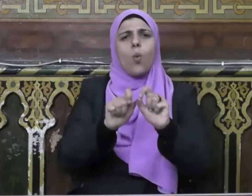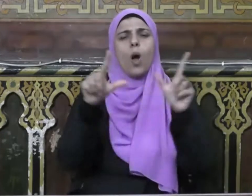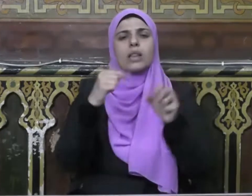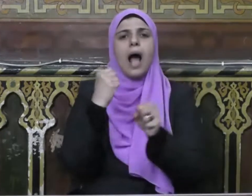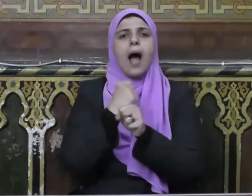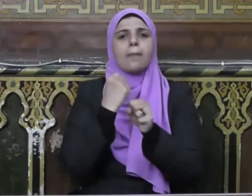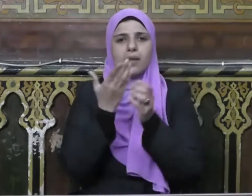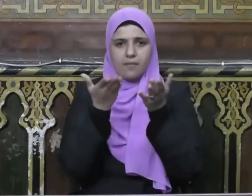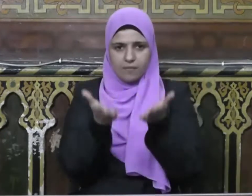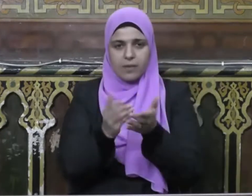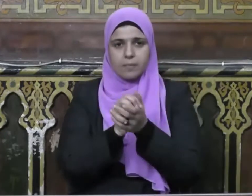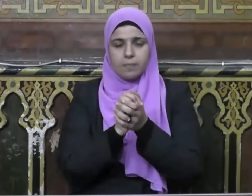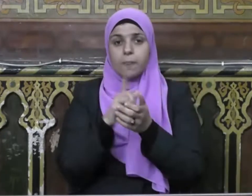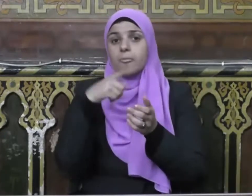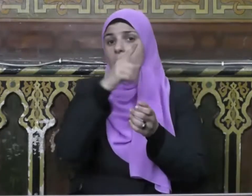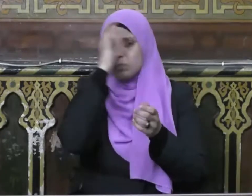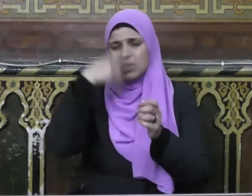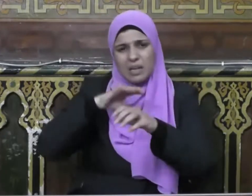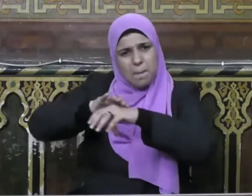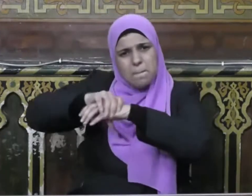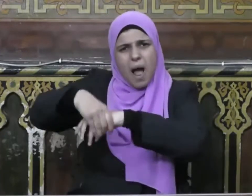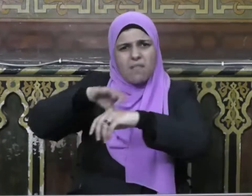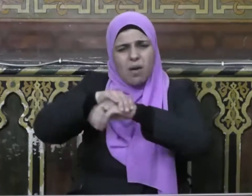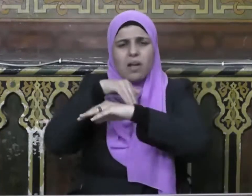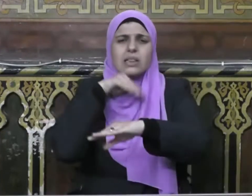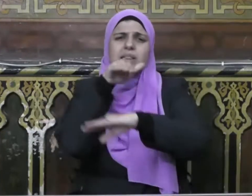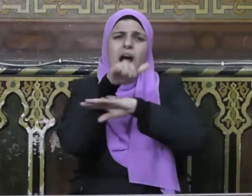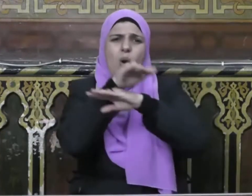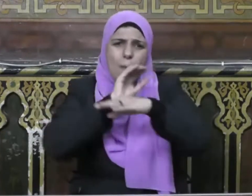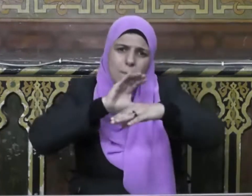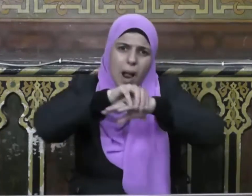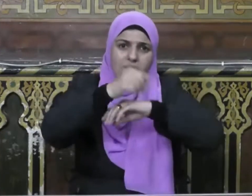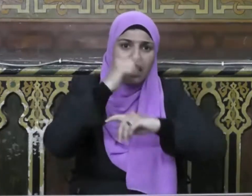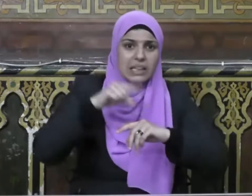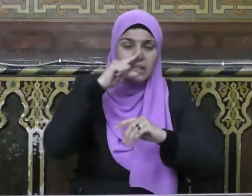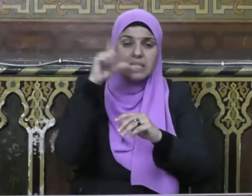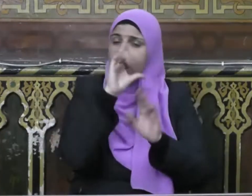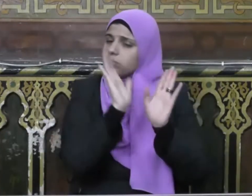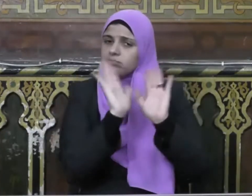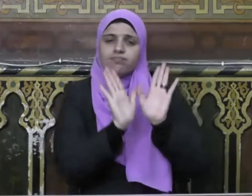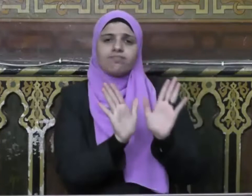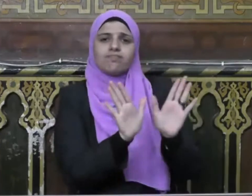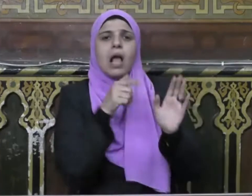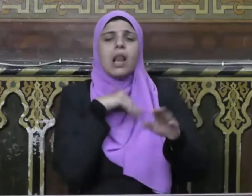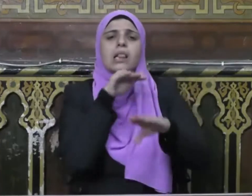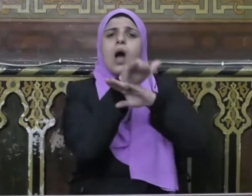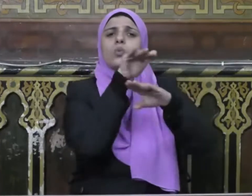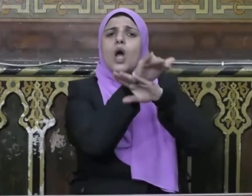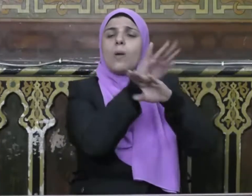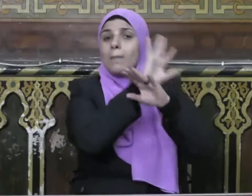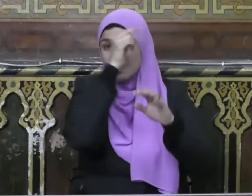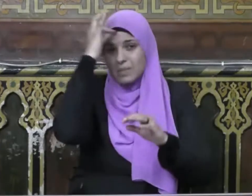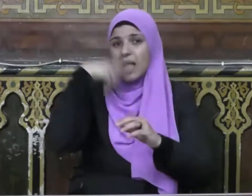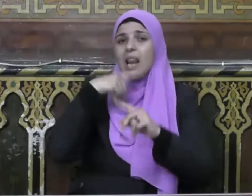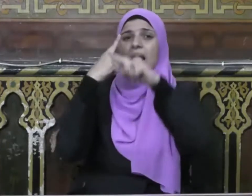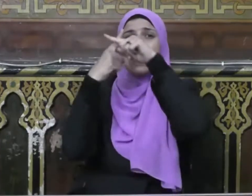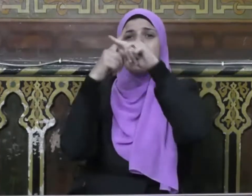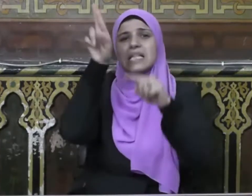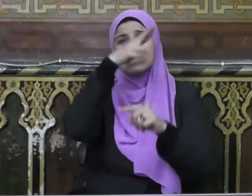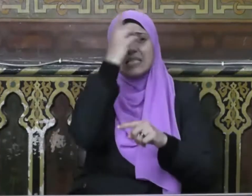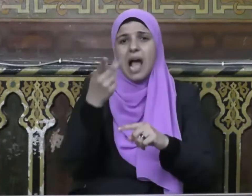تطبيقا عملية فلم يكرهوا أحدا على الدخول في هذا الدين ولم يهدموا لأحد